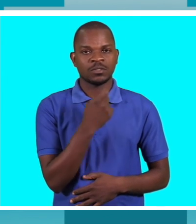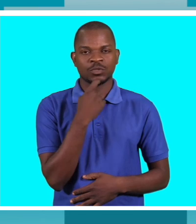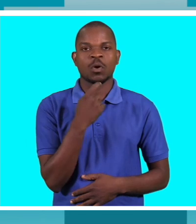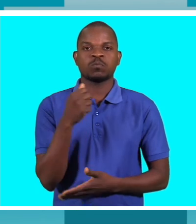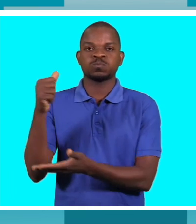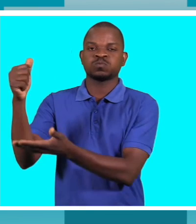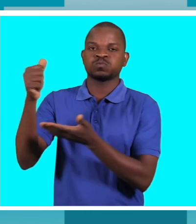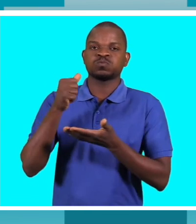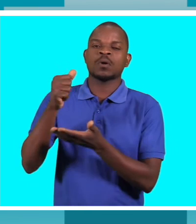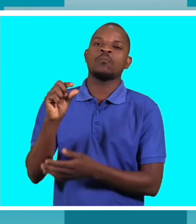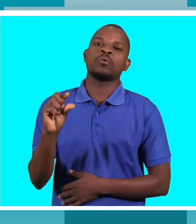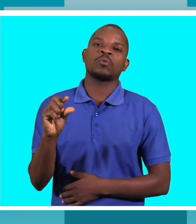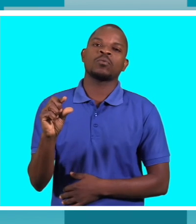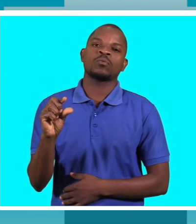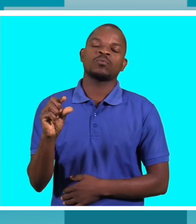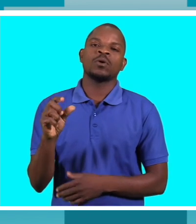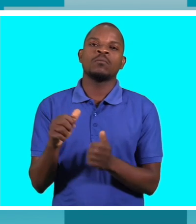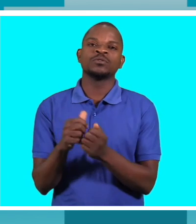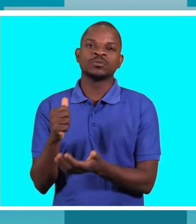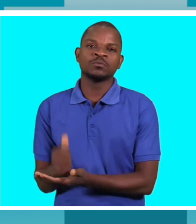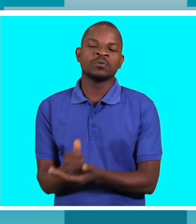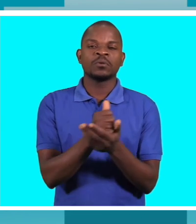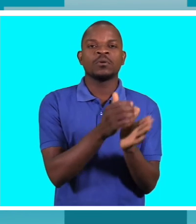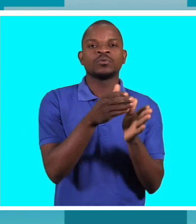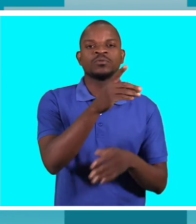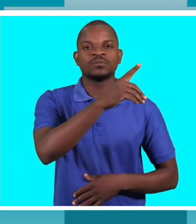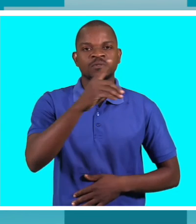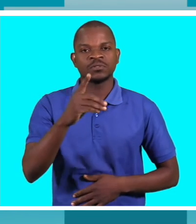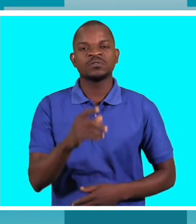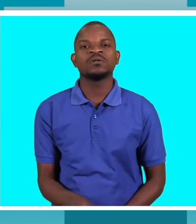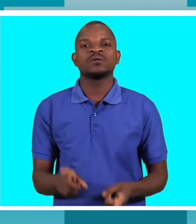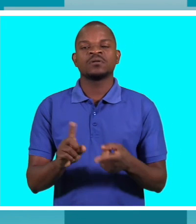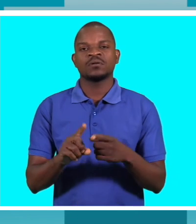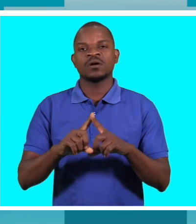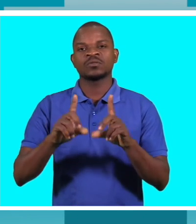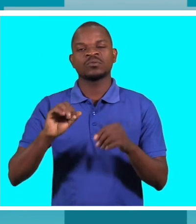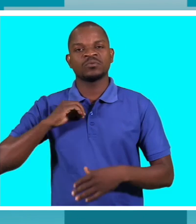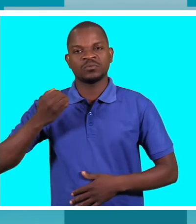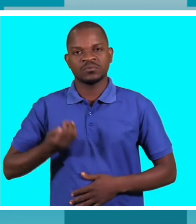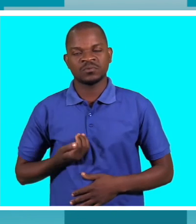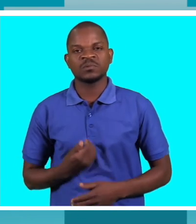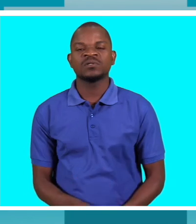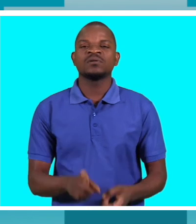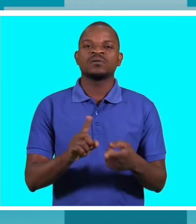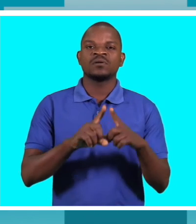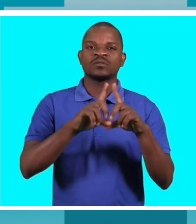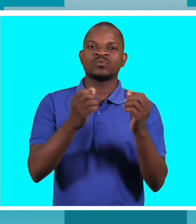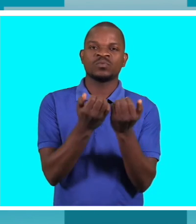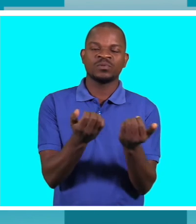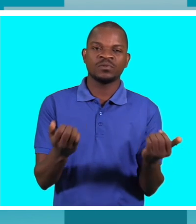bolo mas atende as questões da pessoa com deficiência as questões da mulher as questões da criança as questões do idoso